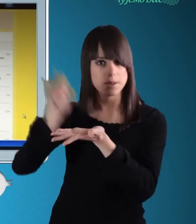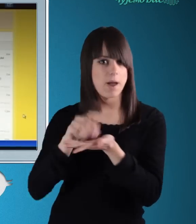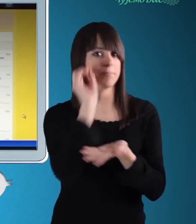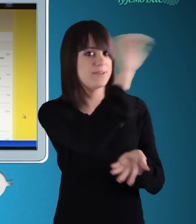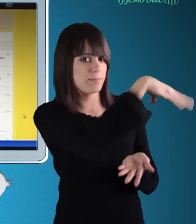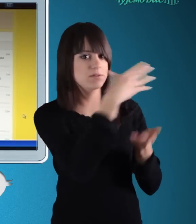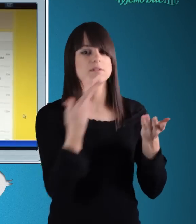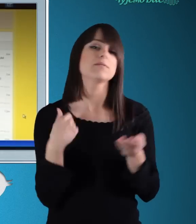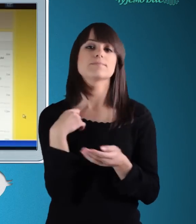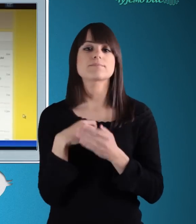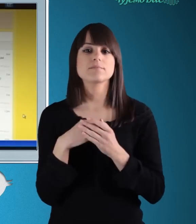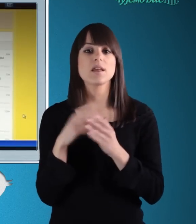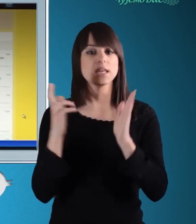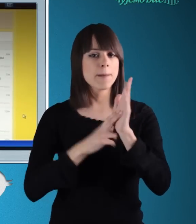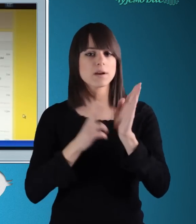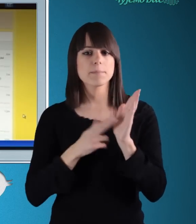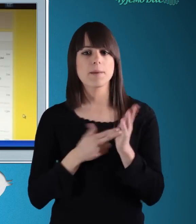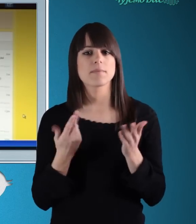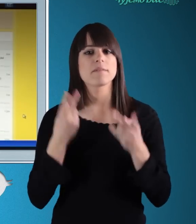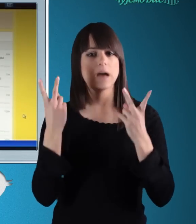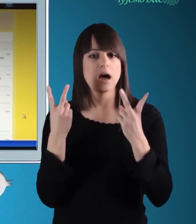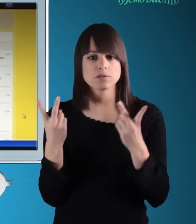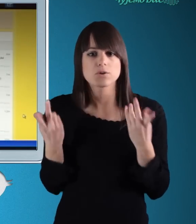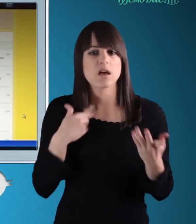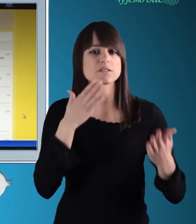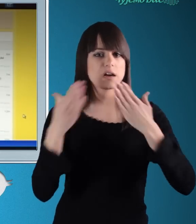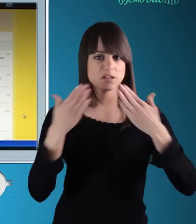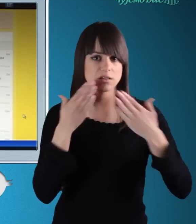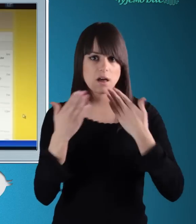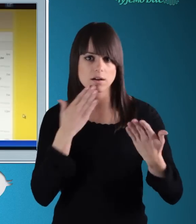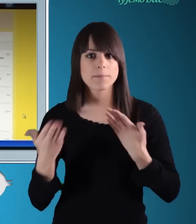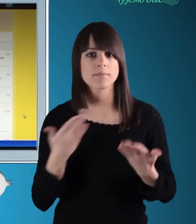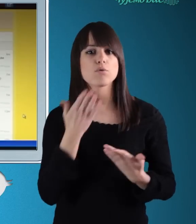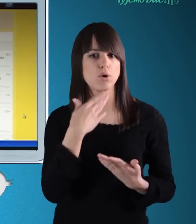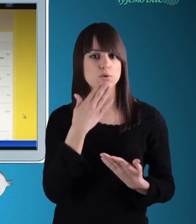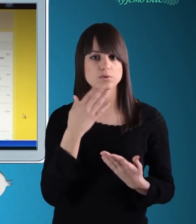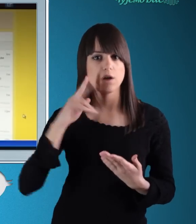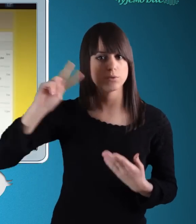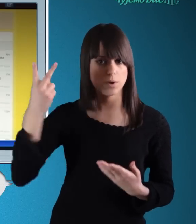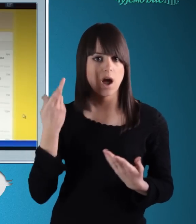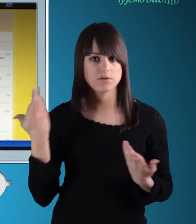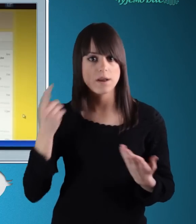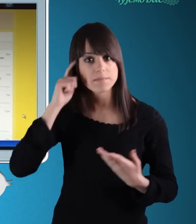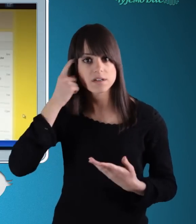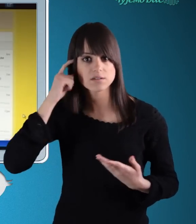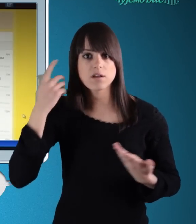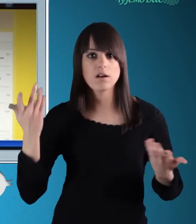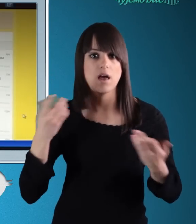Ako imate neku važnu konferenciju ili seminar koji želite da podelite sa javnošću, Twitter vam može biti odličan